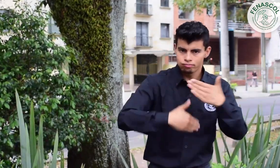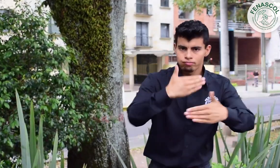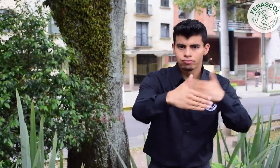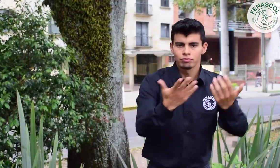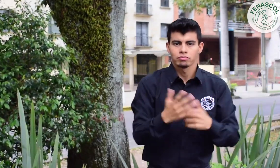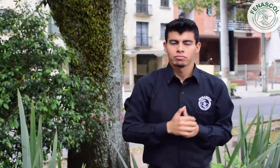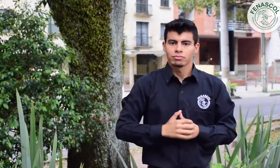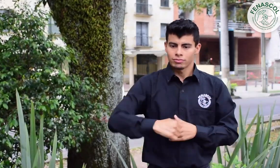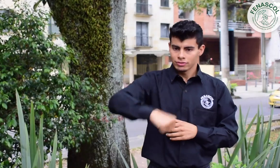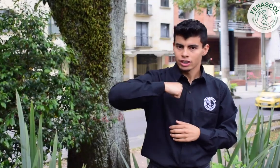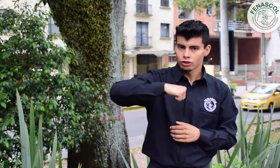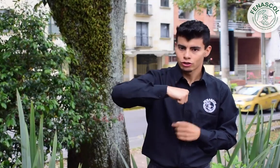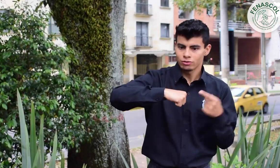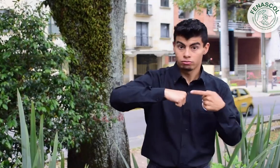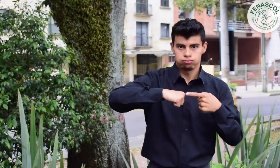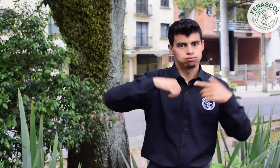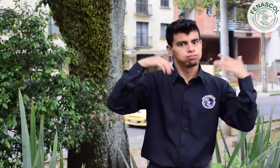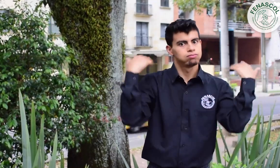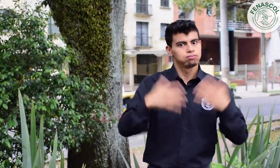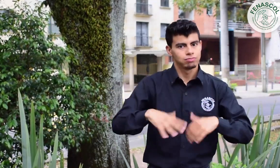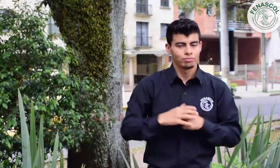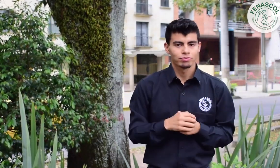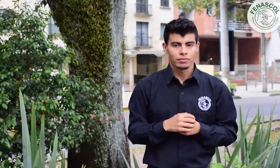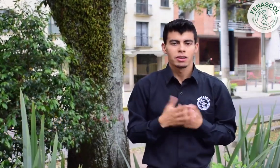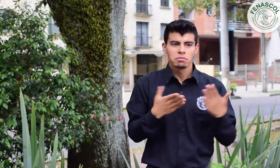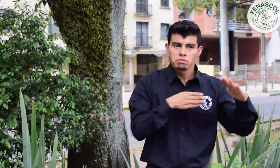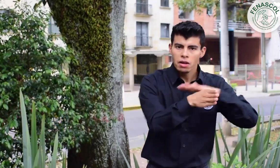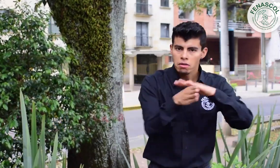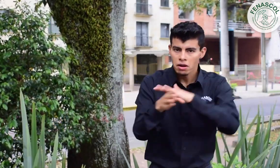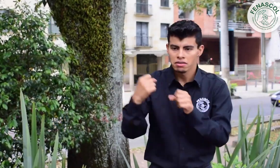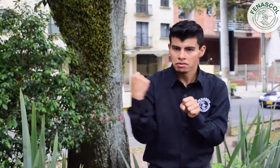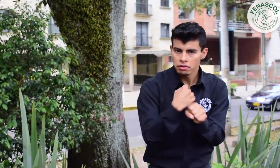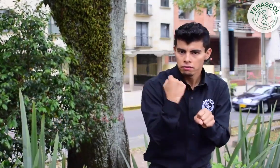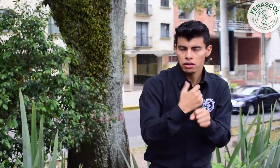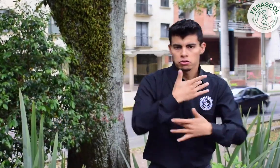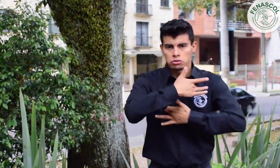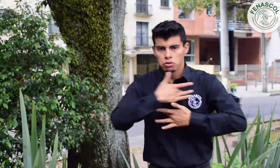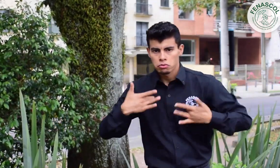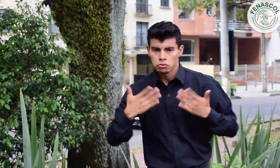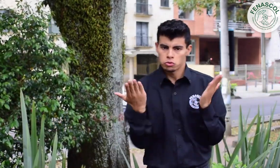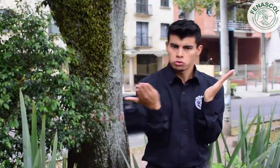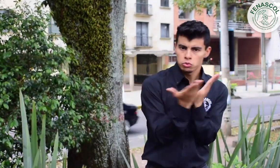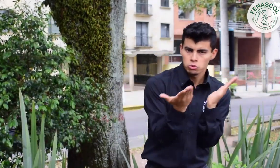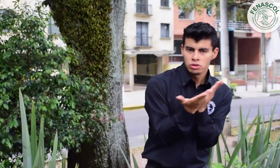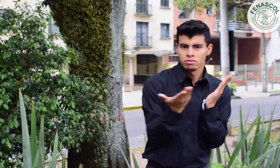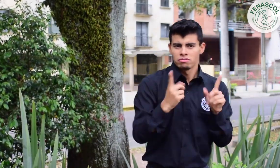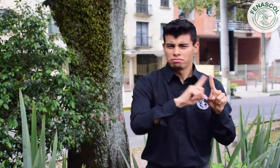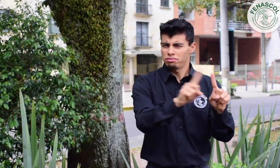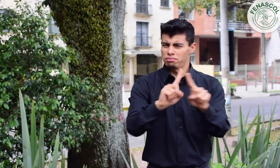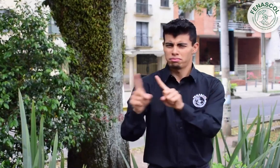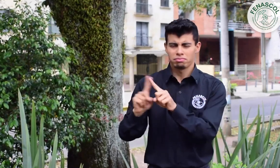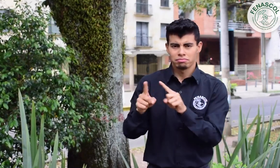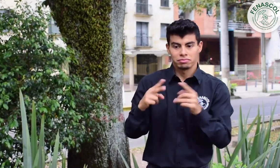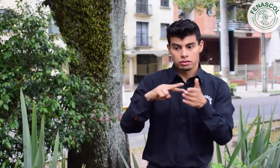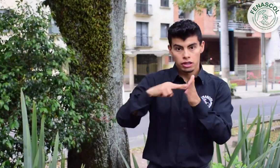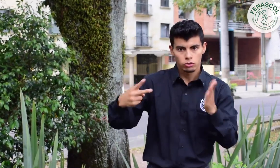al trabajo, a la salud, a la educación, a brindar tecnología y muchos otros. Si vemos, uno de los